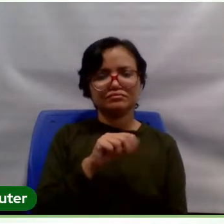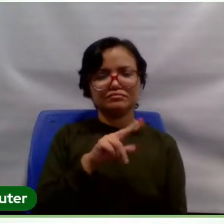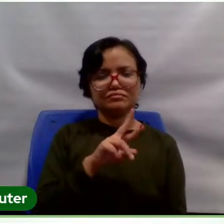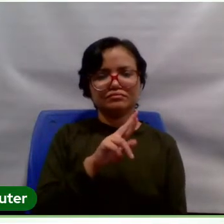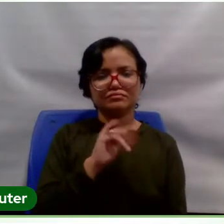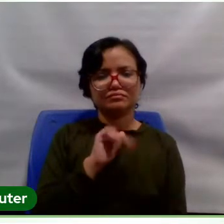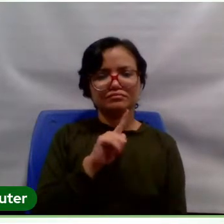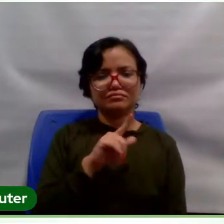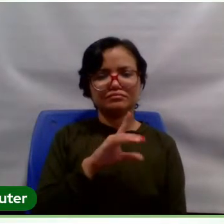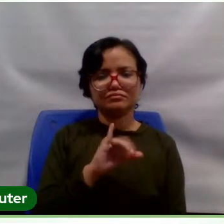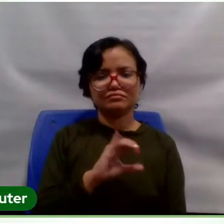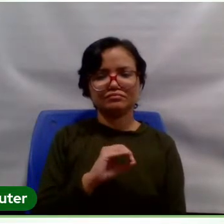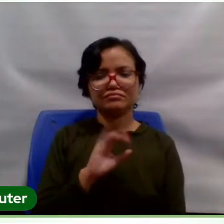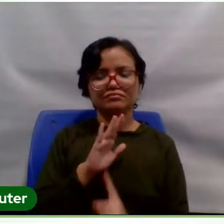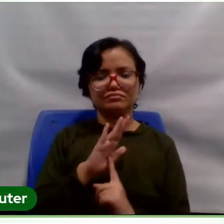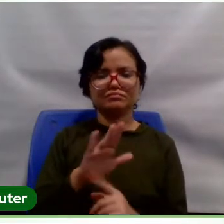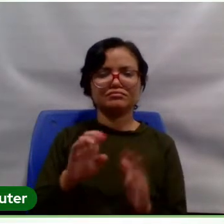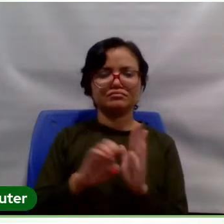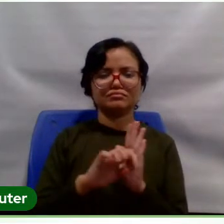mostrar o edital